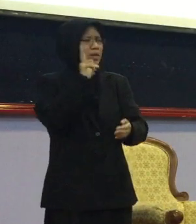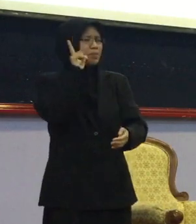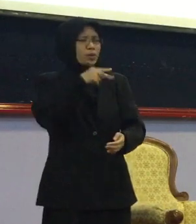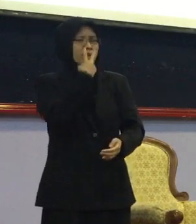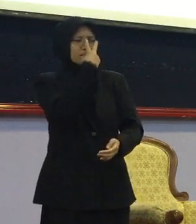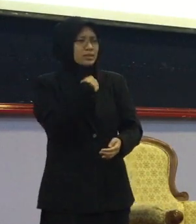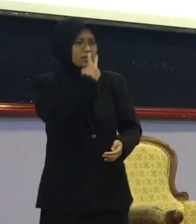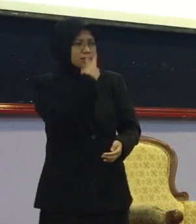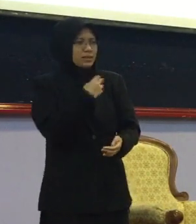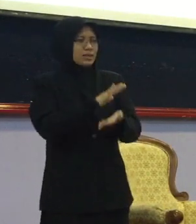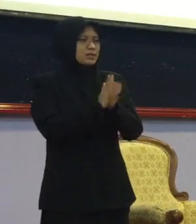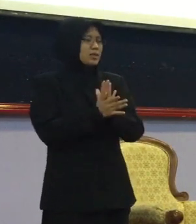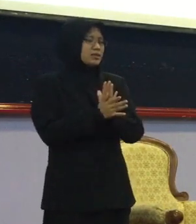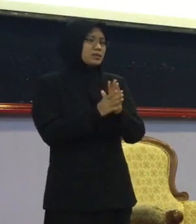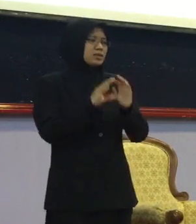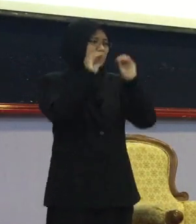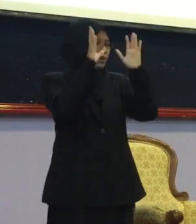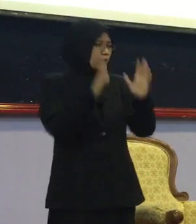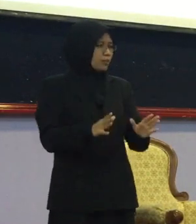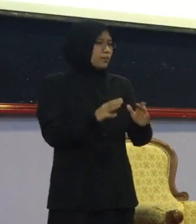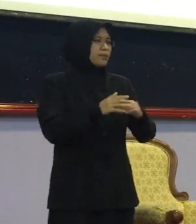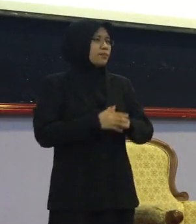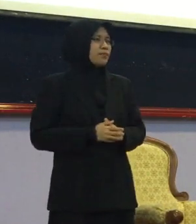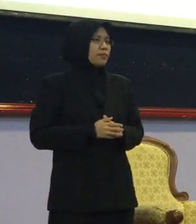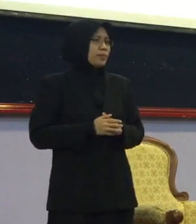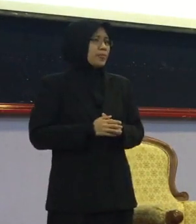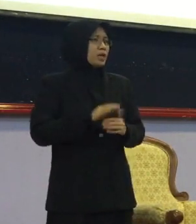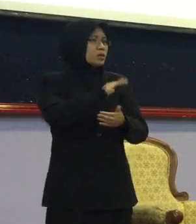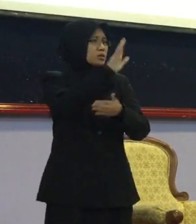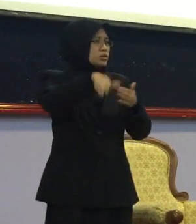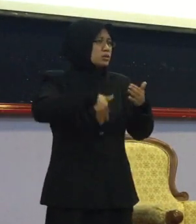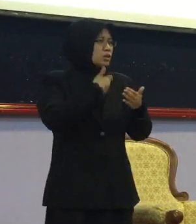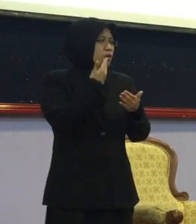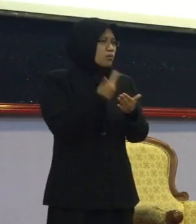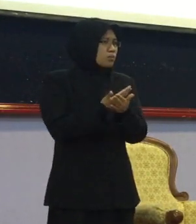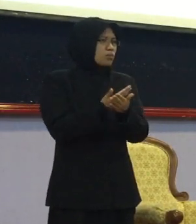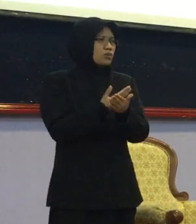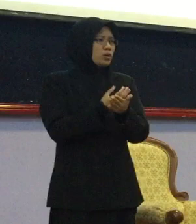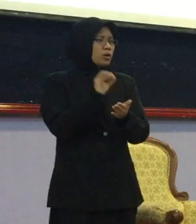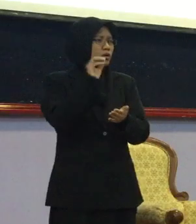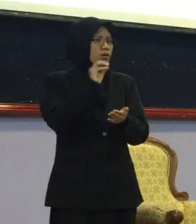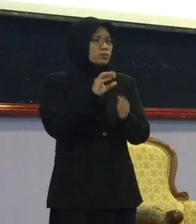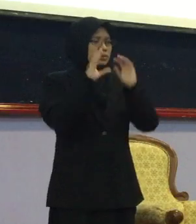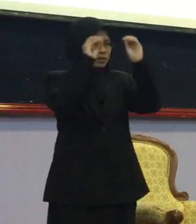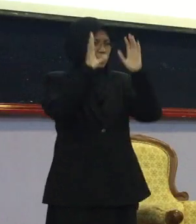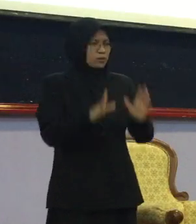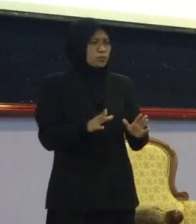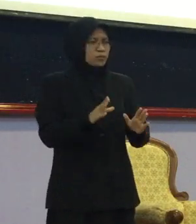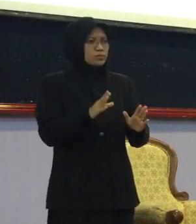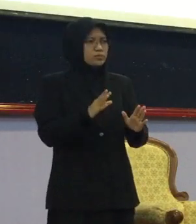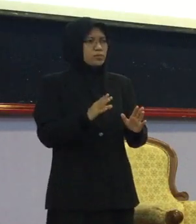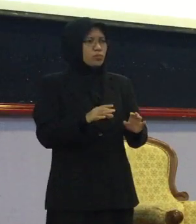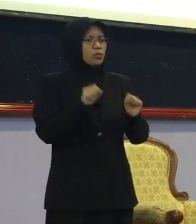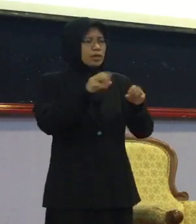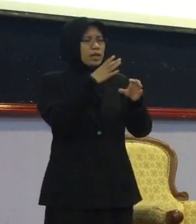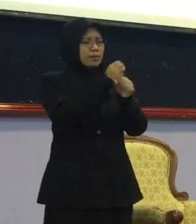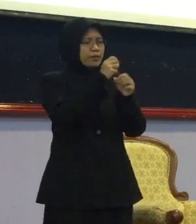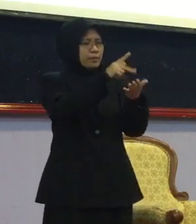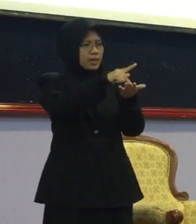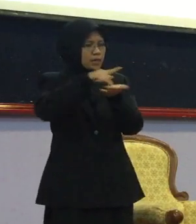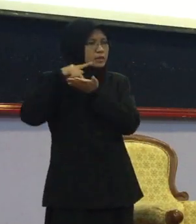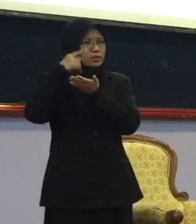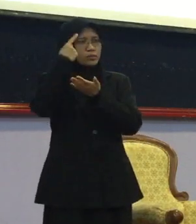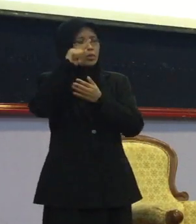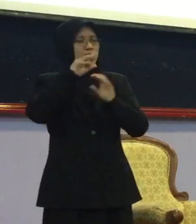faham tu kan Ha Tadian hayat tu Mana sepanjang mengajak Pertalian hayat ni Akhirat Ilmu yang dimenafaatkan